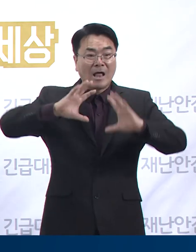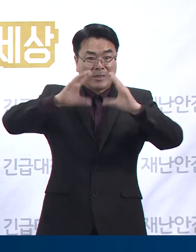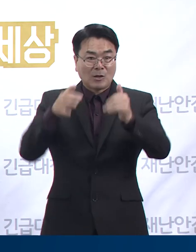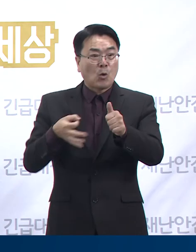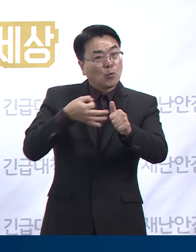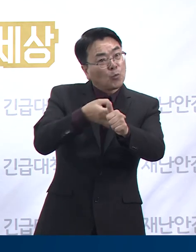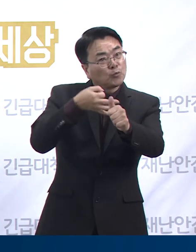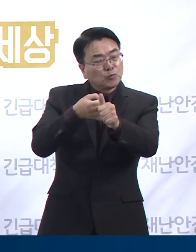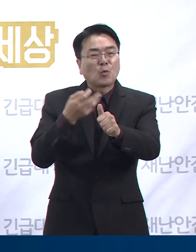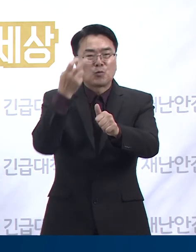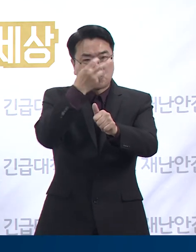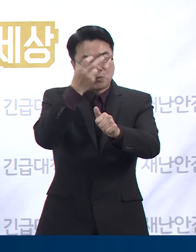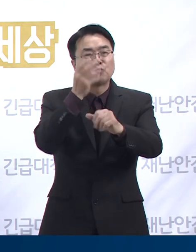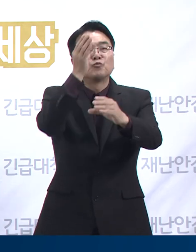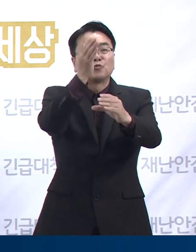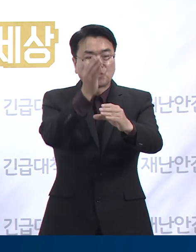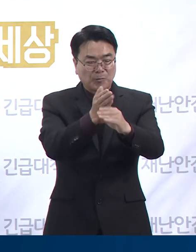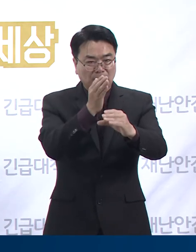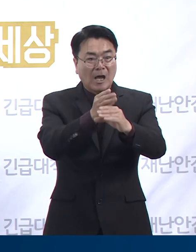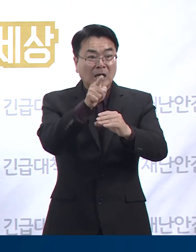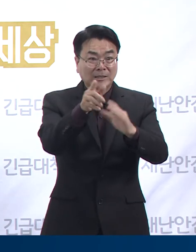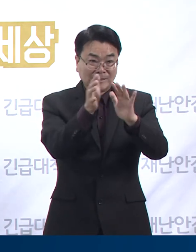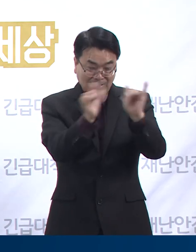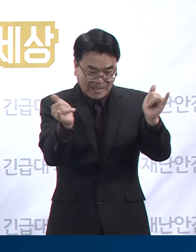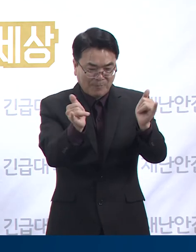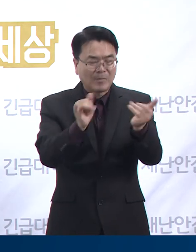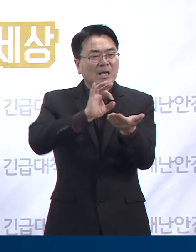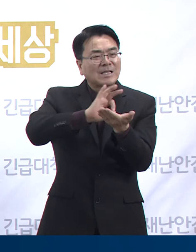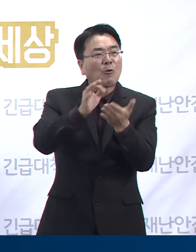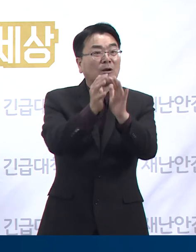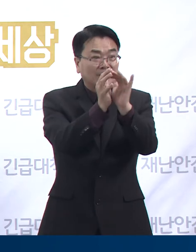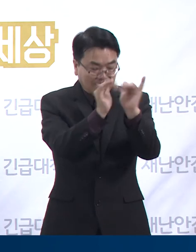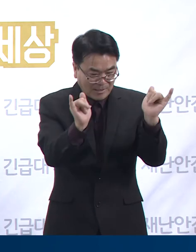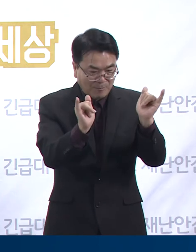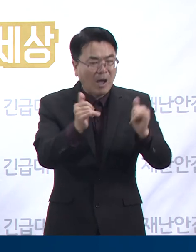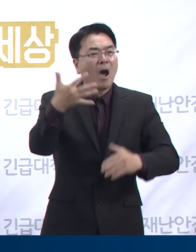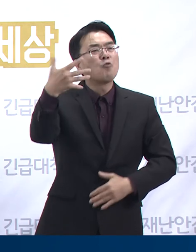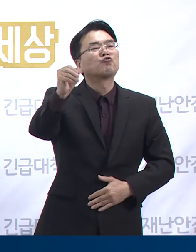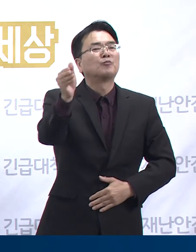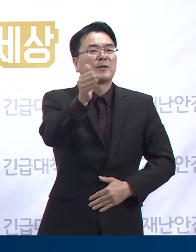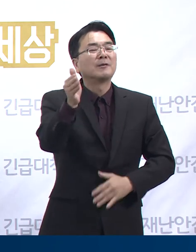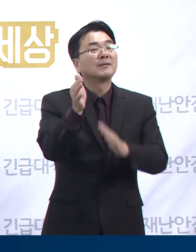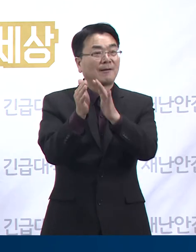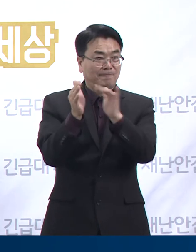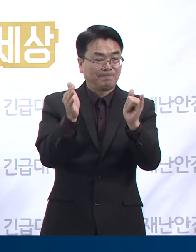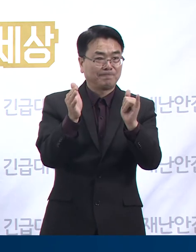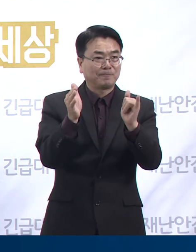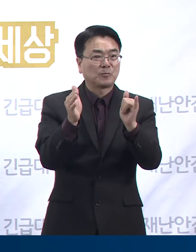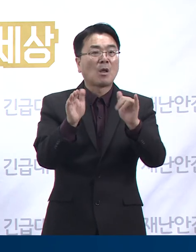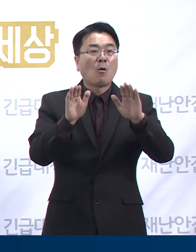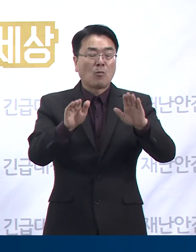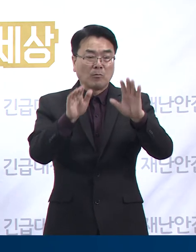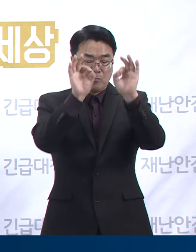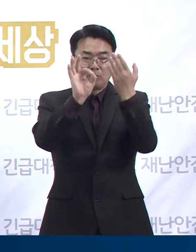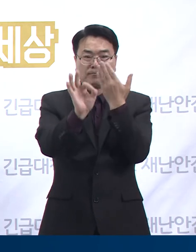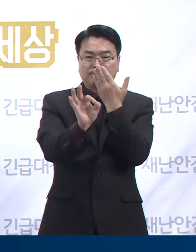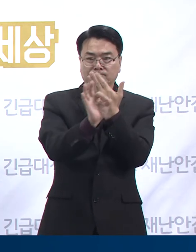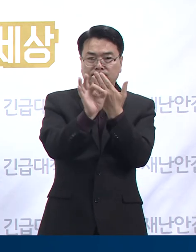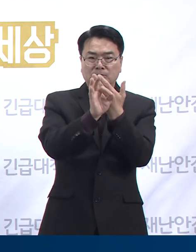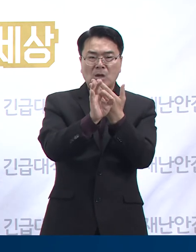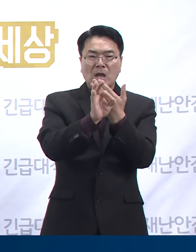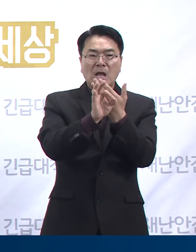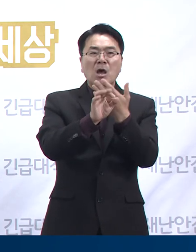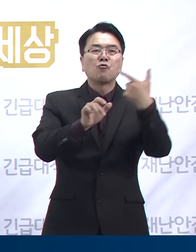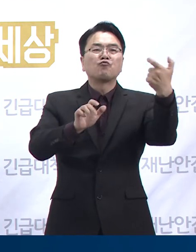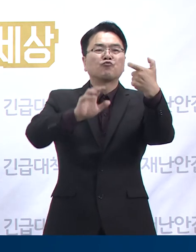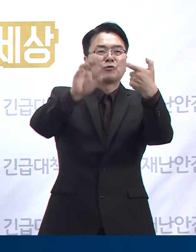진행 중이며 대상자는 종사자 및 이용자 95,435명입니다. 10월 23일 기준으로 대상자의 60